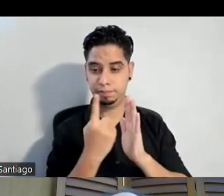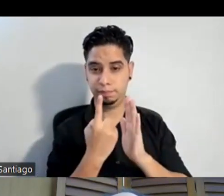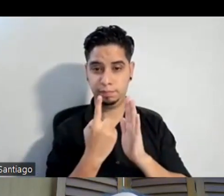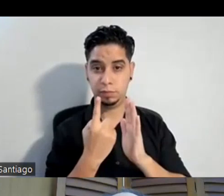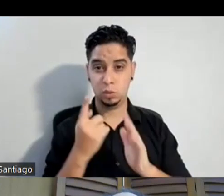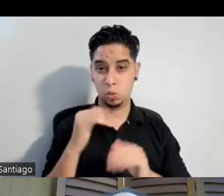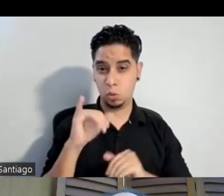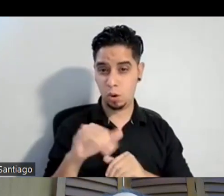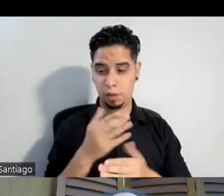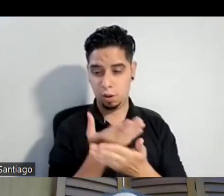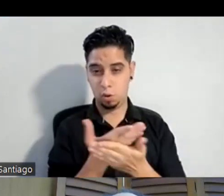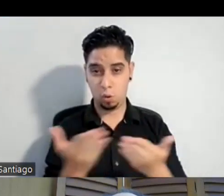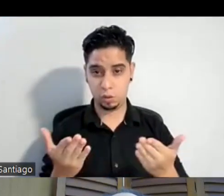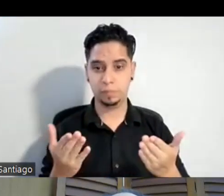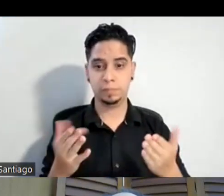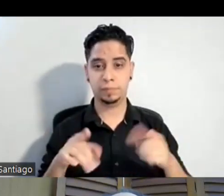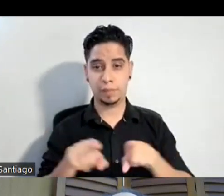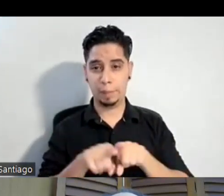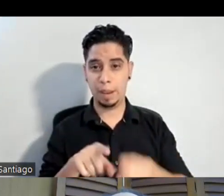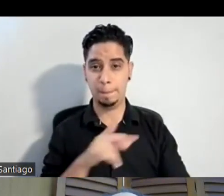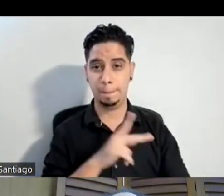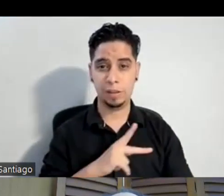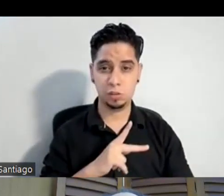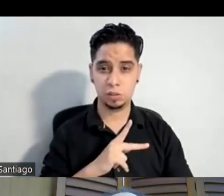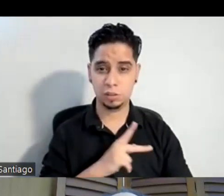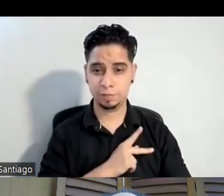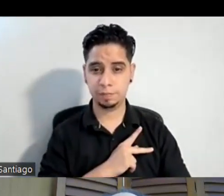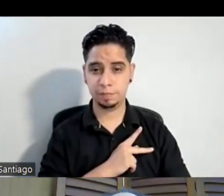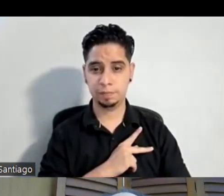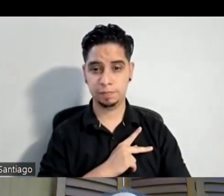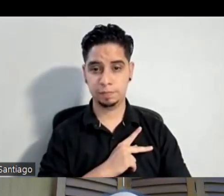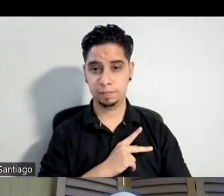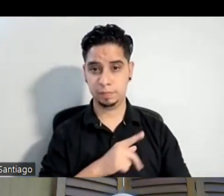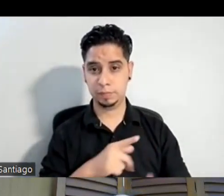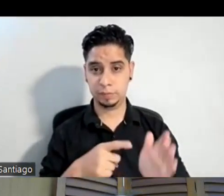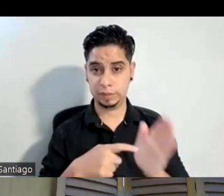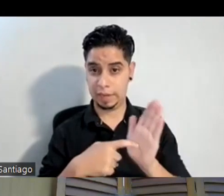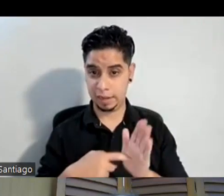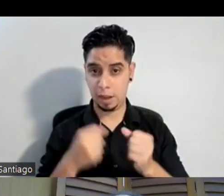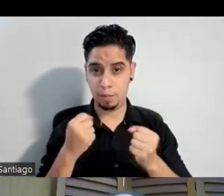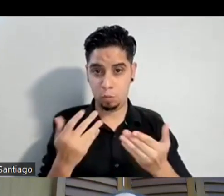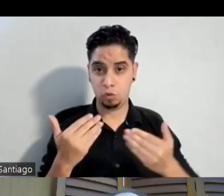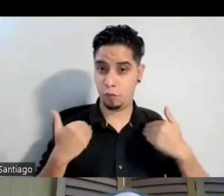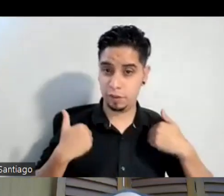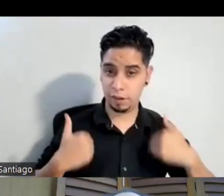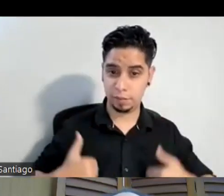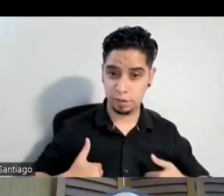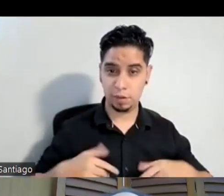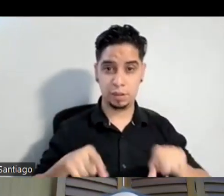factores sino que el personaje demandaba mucho físicamente y emocionalmente entonces